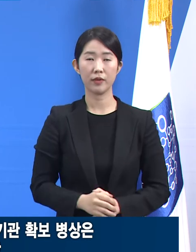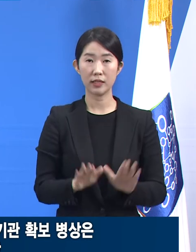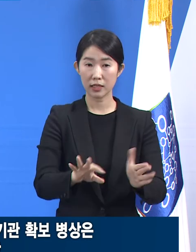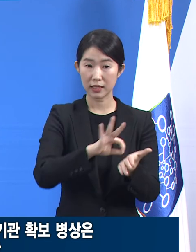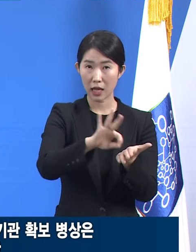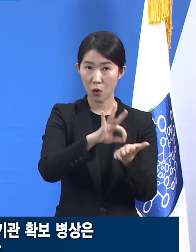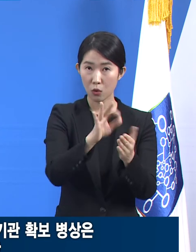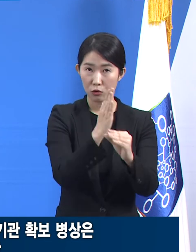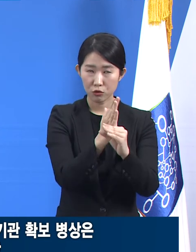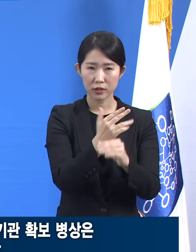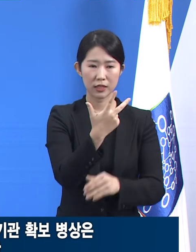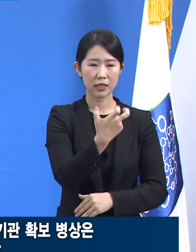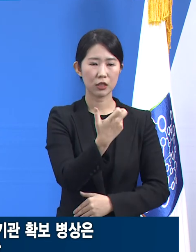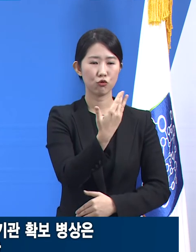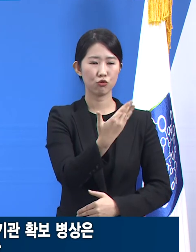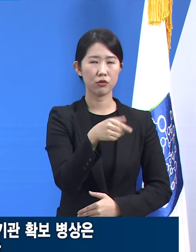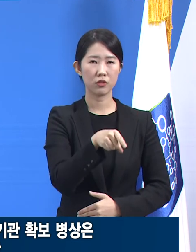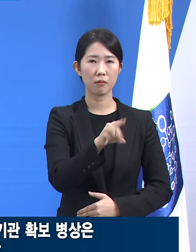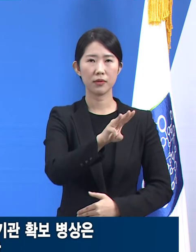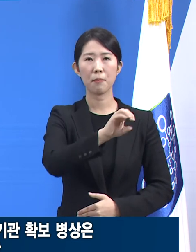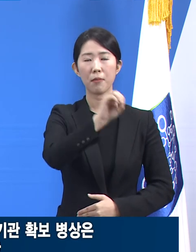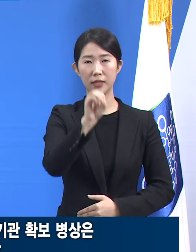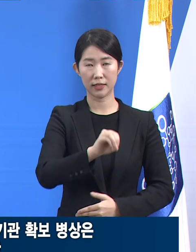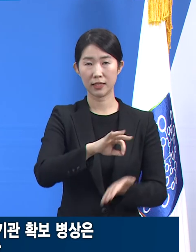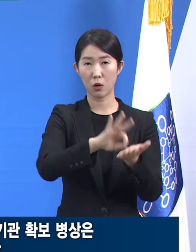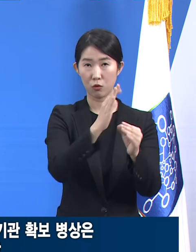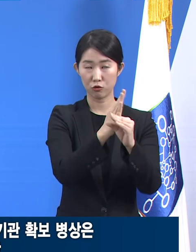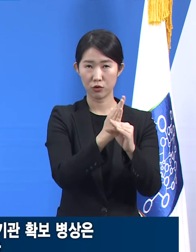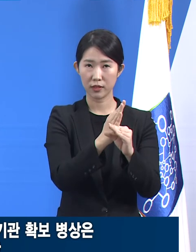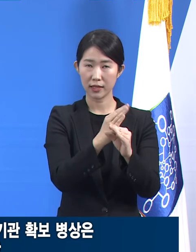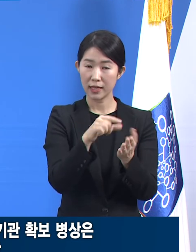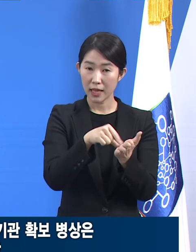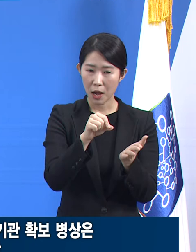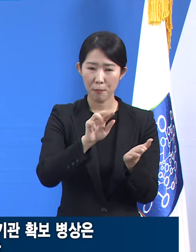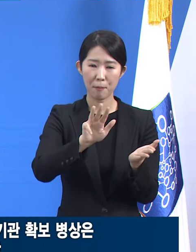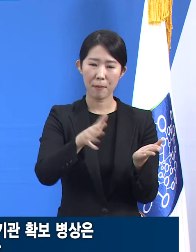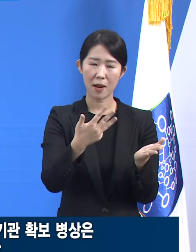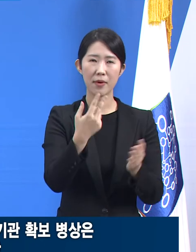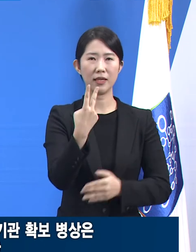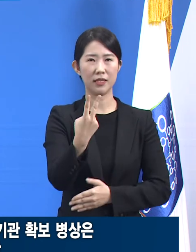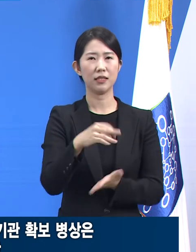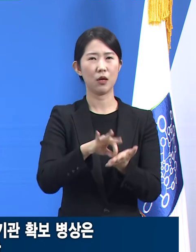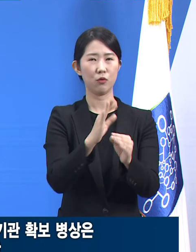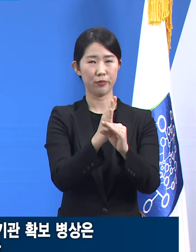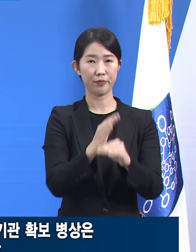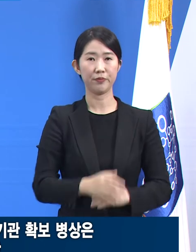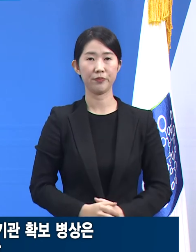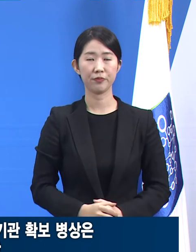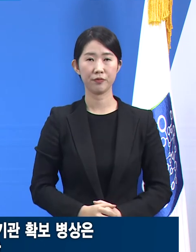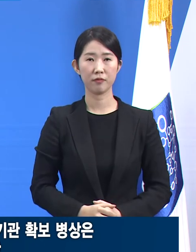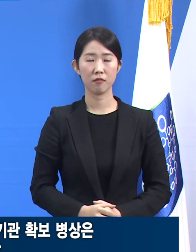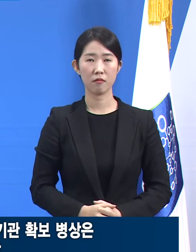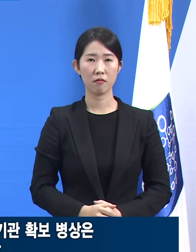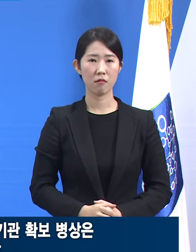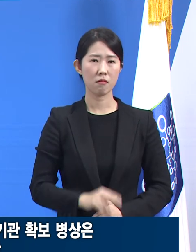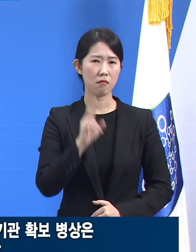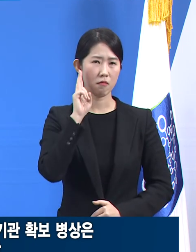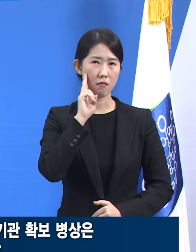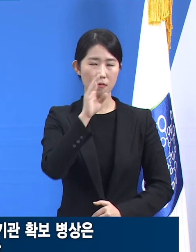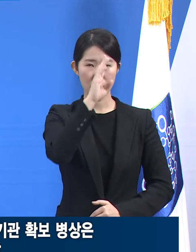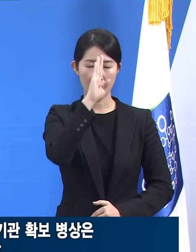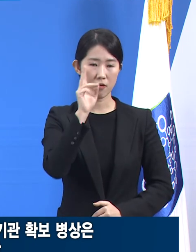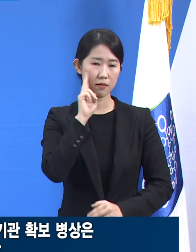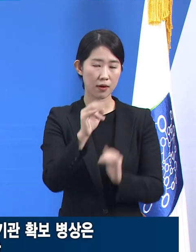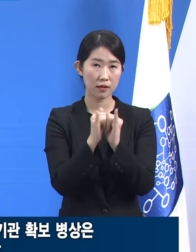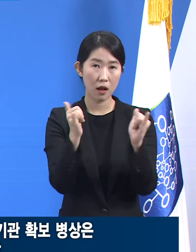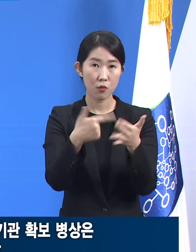가동률은 79.3%이며 802병상을 사용 중입니다. 중증환자 치료병상은 90개